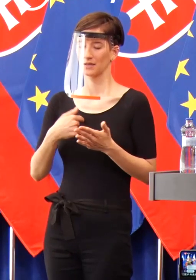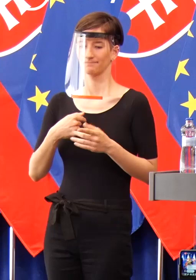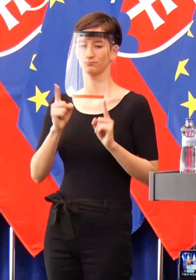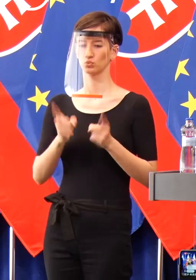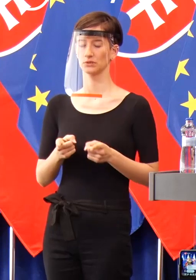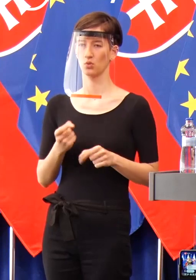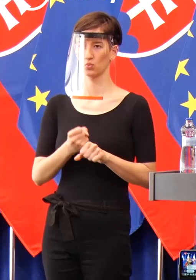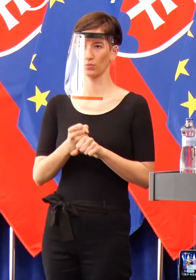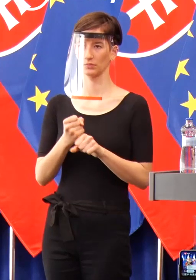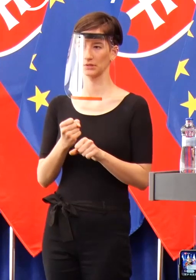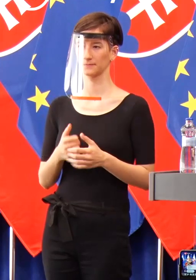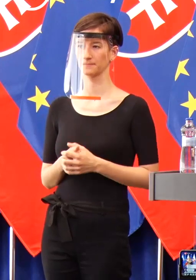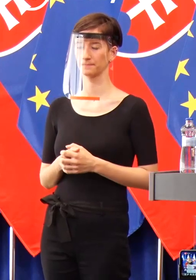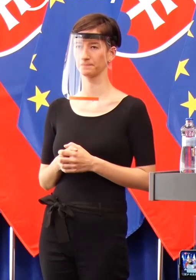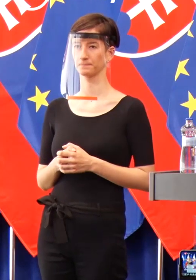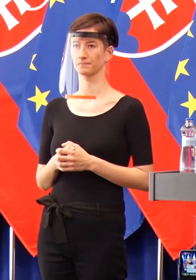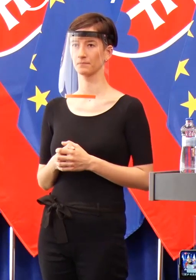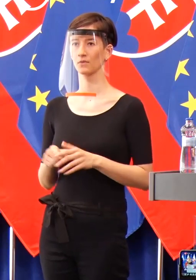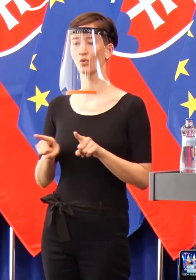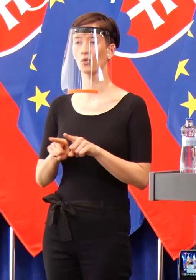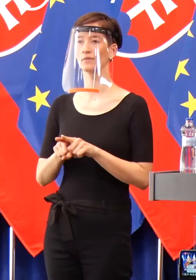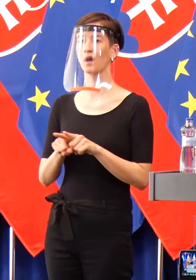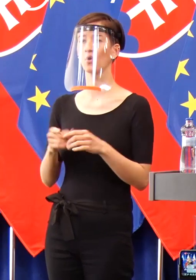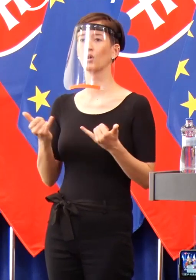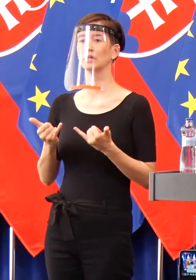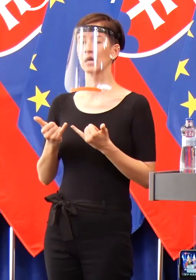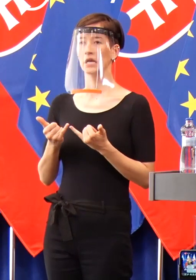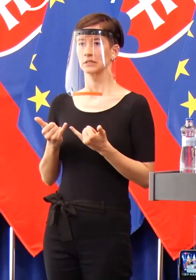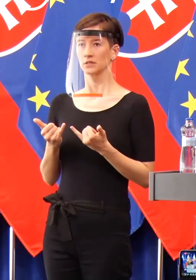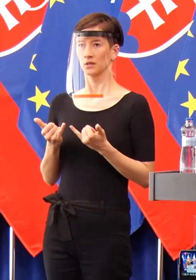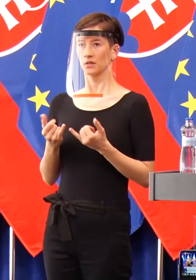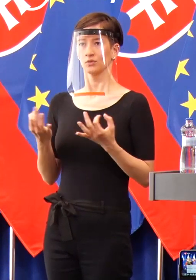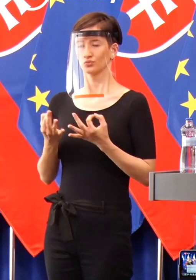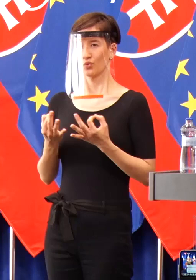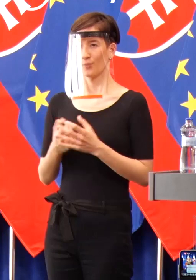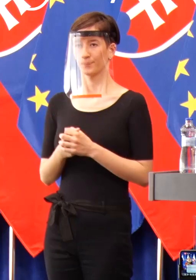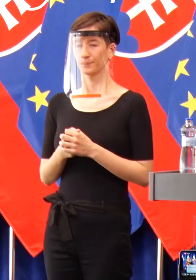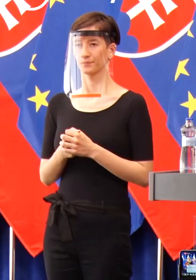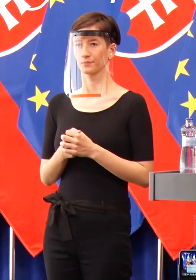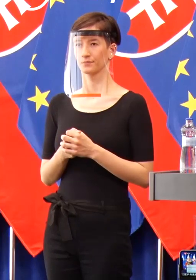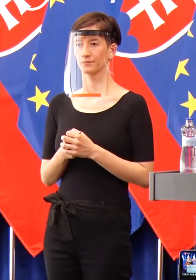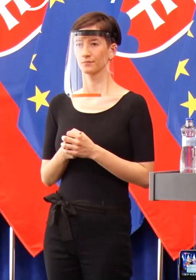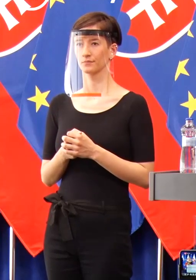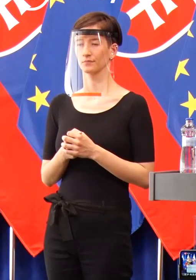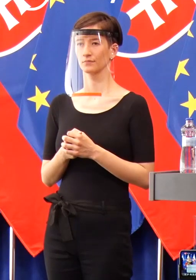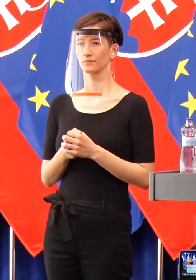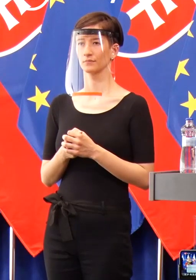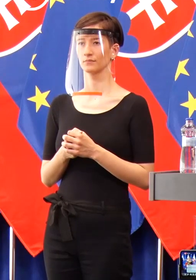povedať, že v súčasnosti sa musíme naozaj sústrediť na tie